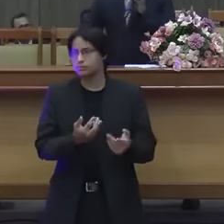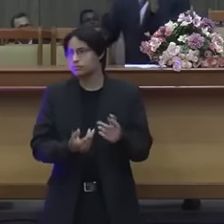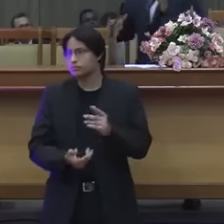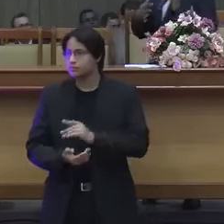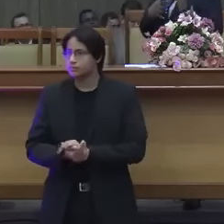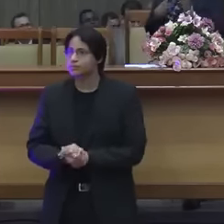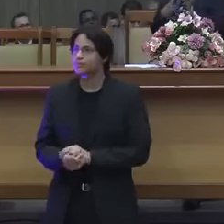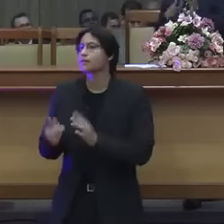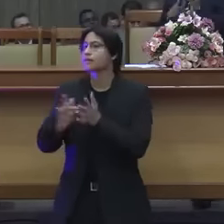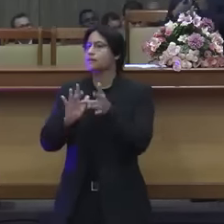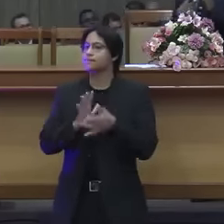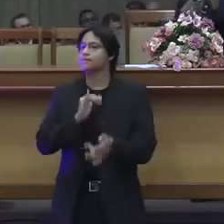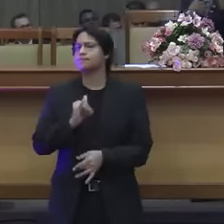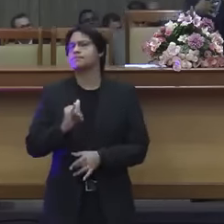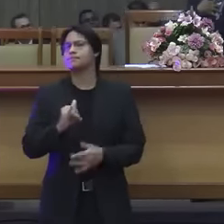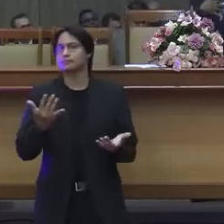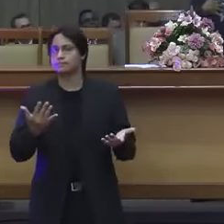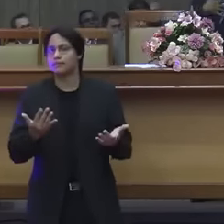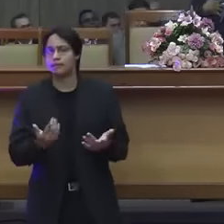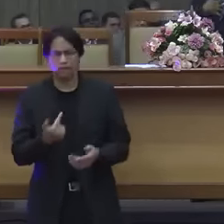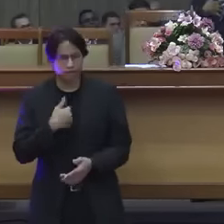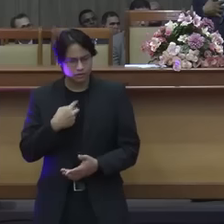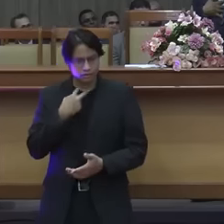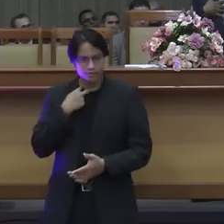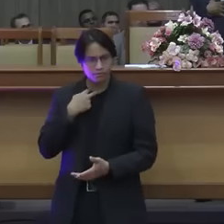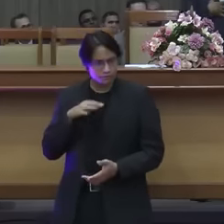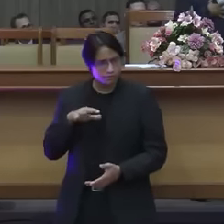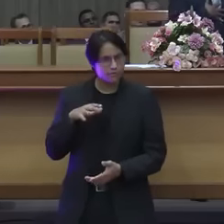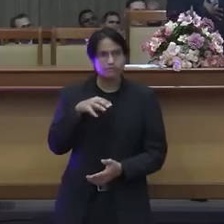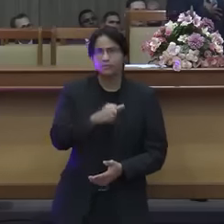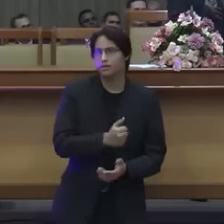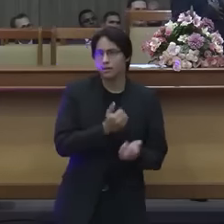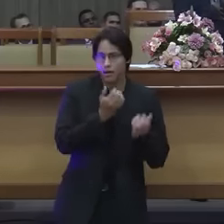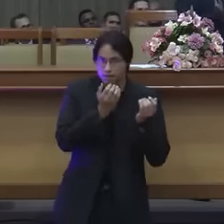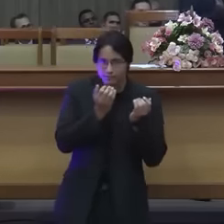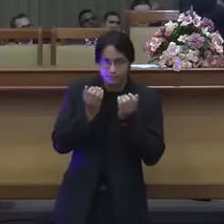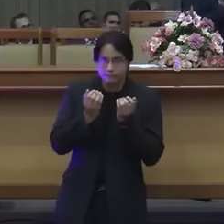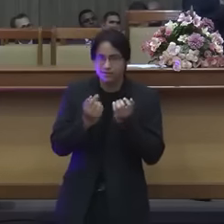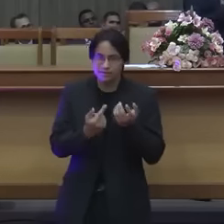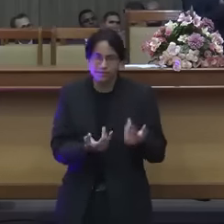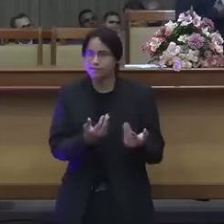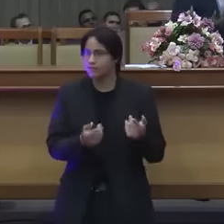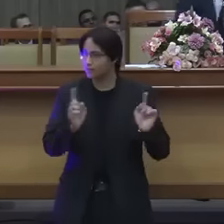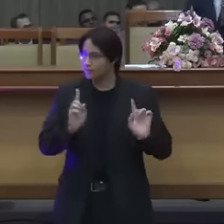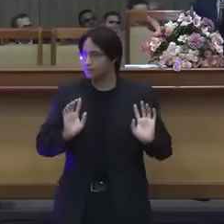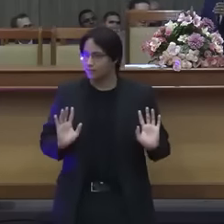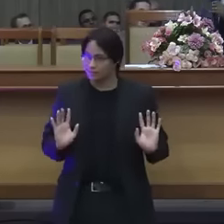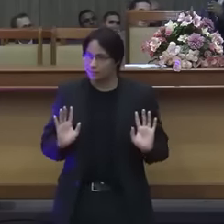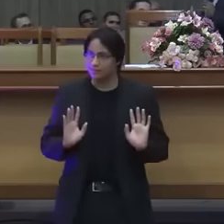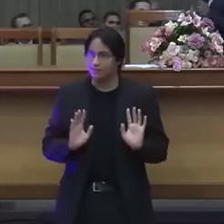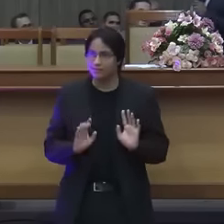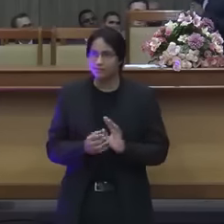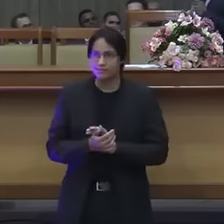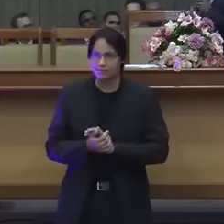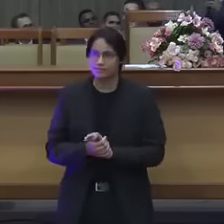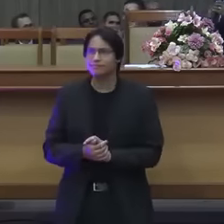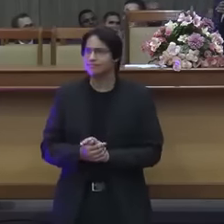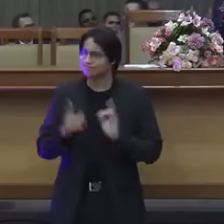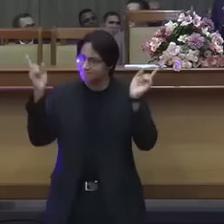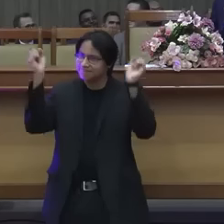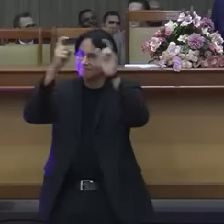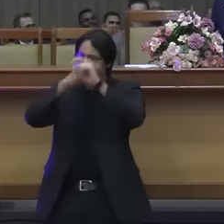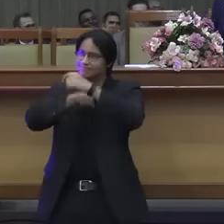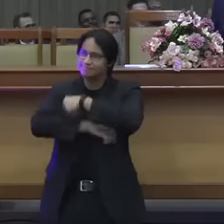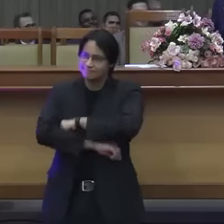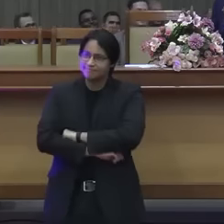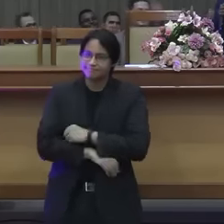Jesus disse quer dizer que eu não posso pegar uma espigazinha de milho que eu não tô nem assando ela rapaz mas é demais mesmo